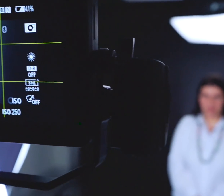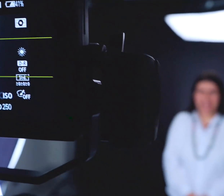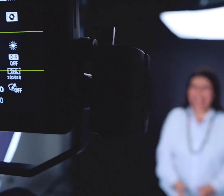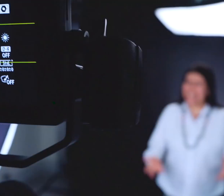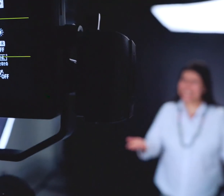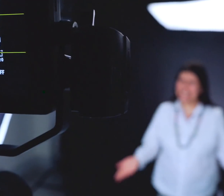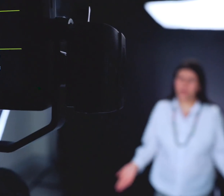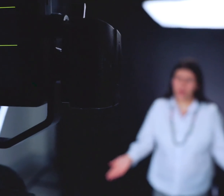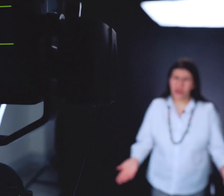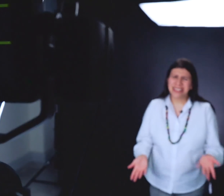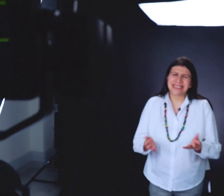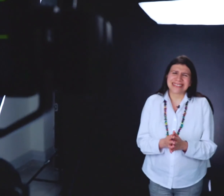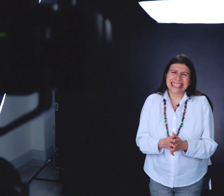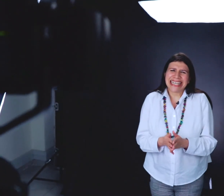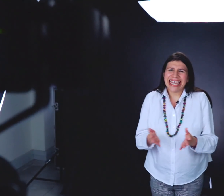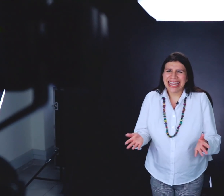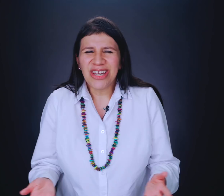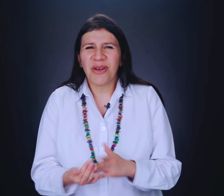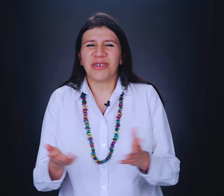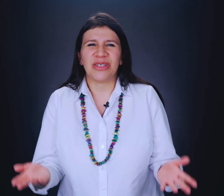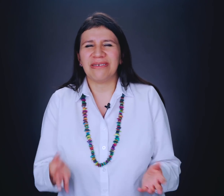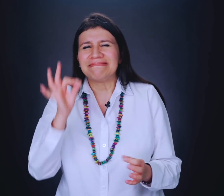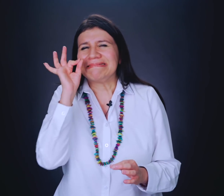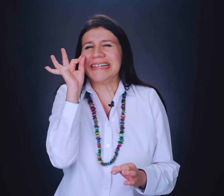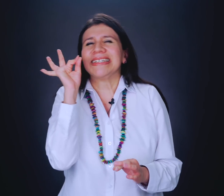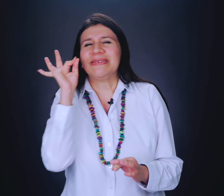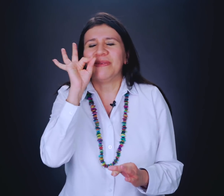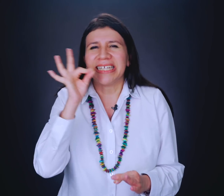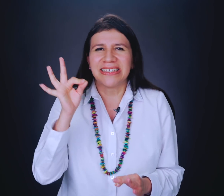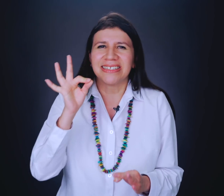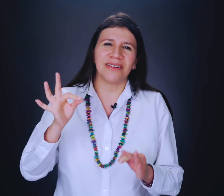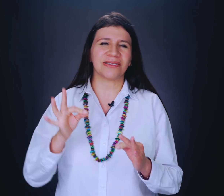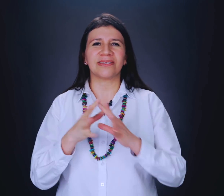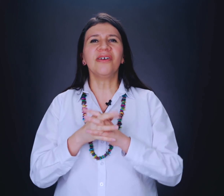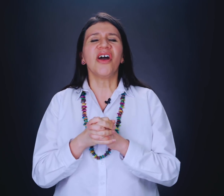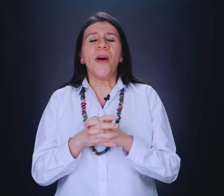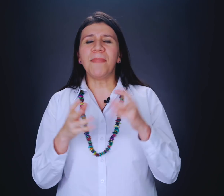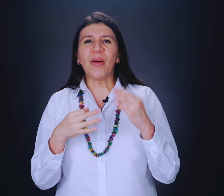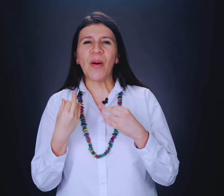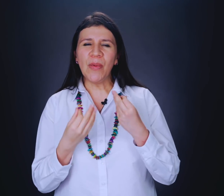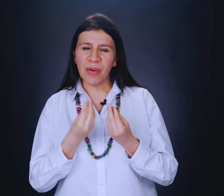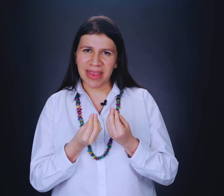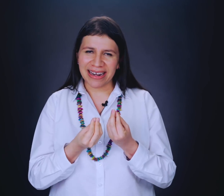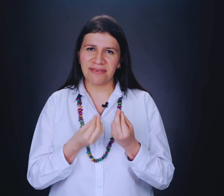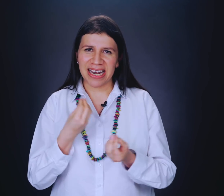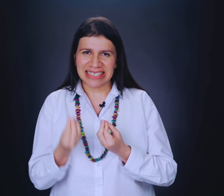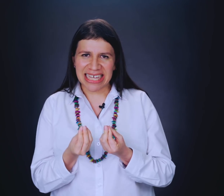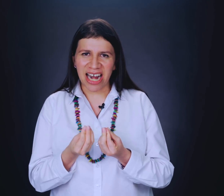Y es que seamos muy honestos, ¿quién no hemos sido, aunque sea un poquito celosos? Pero ¿cómo poder diferenciar